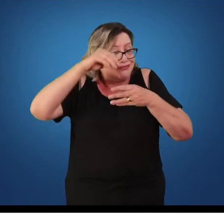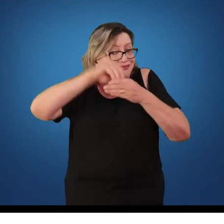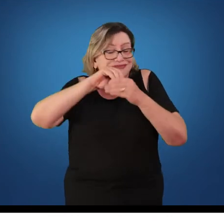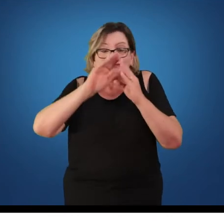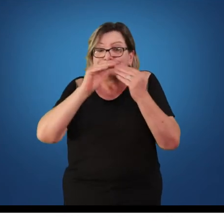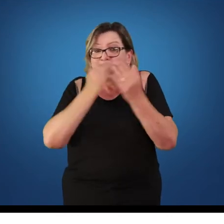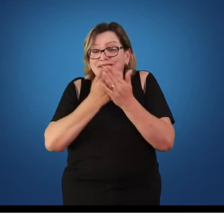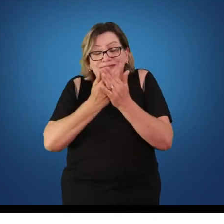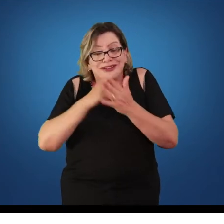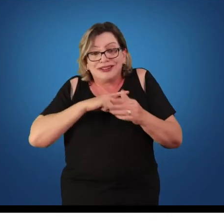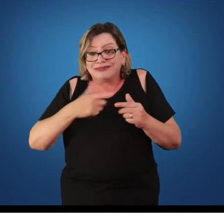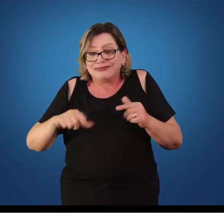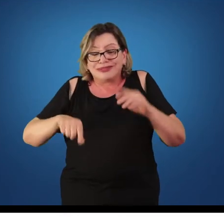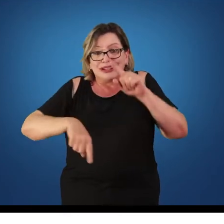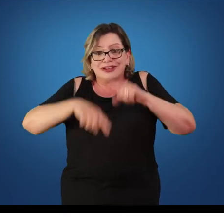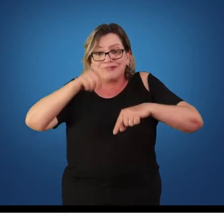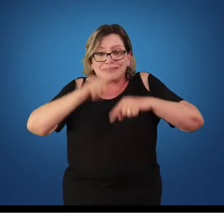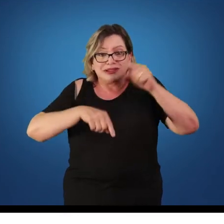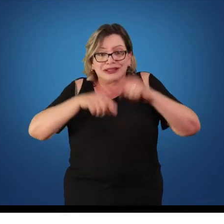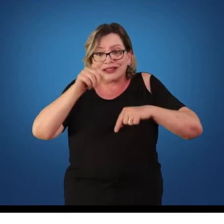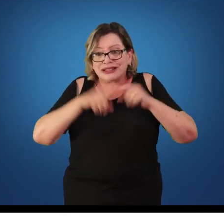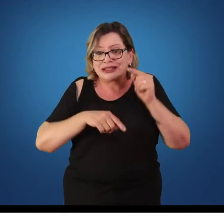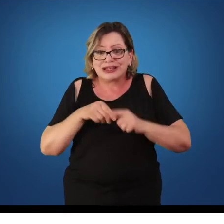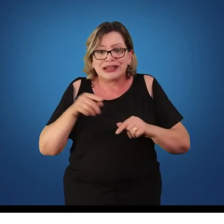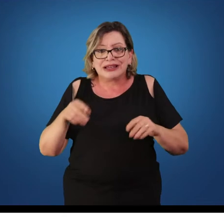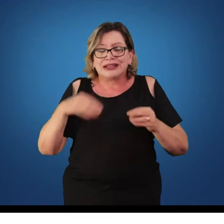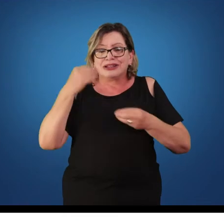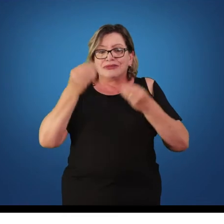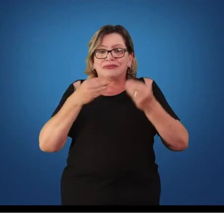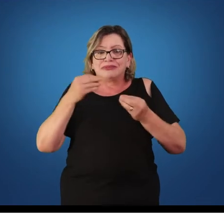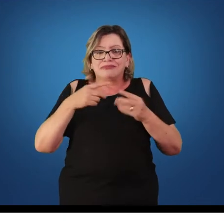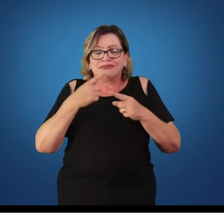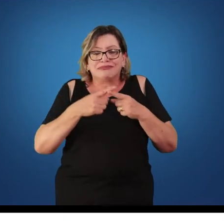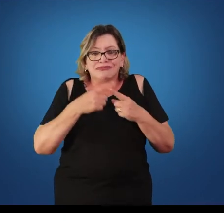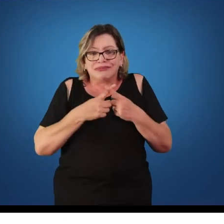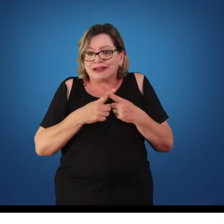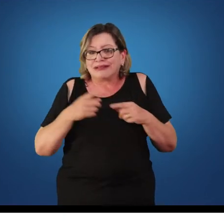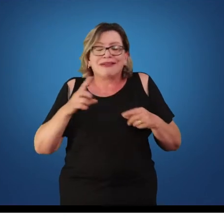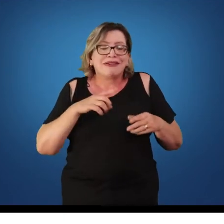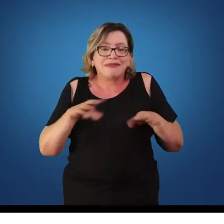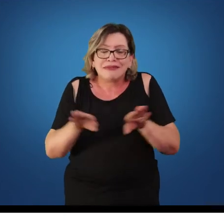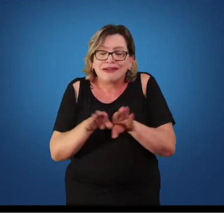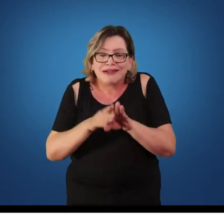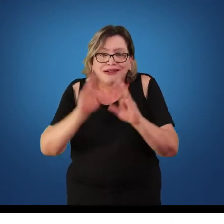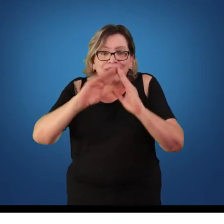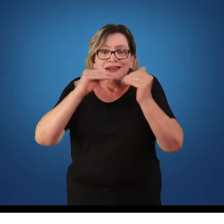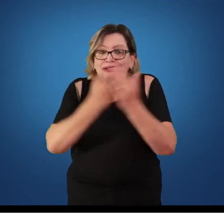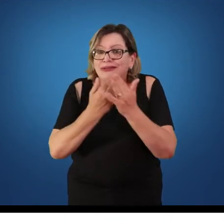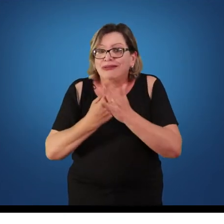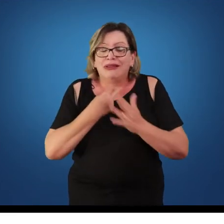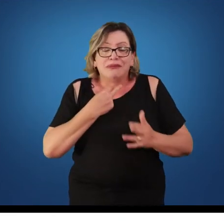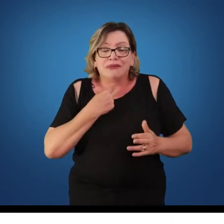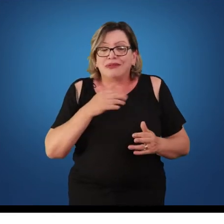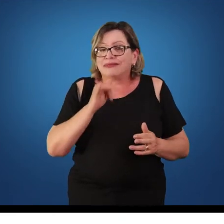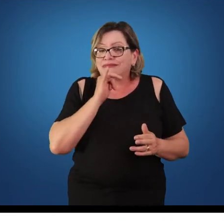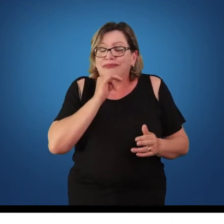própria periodicidade que isso acontece na academia não será possível na escola. Então, na escola, o aluno tem que ter